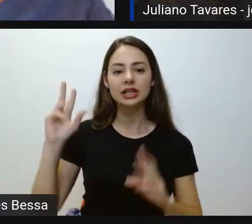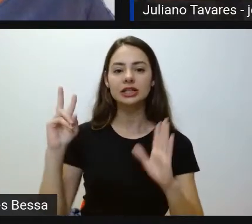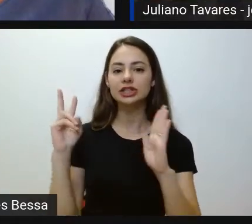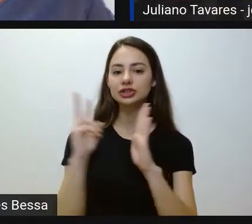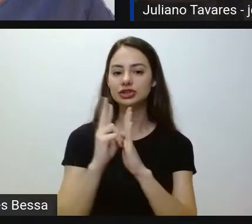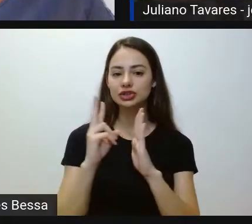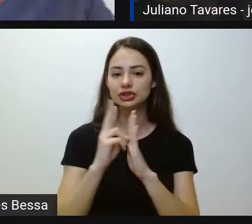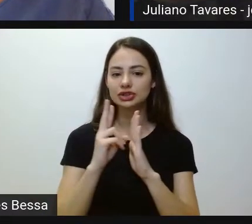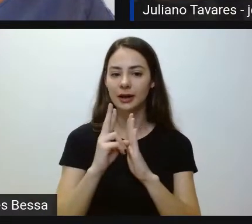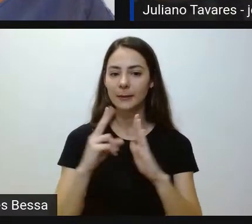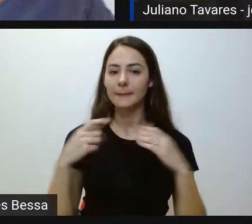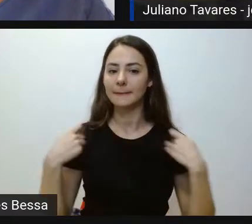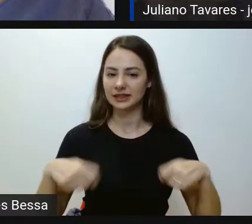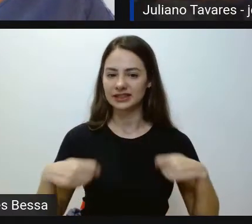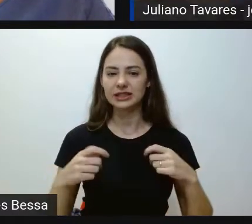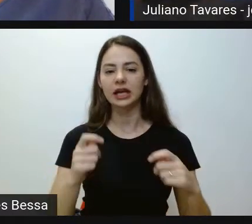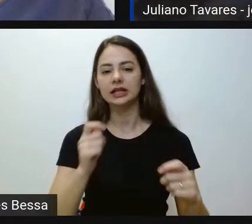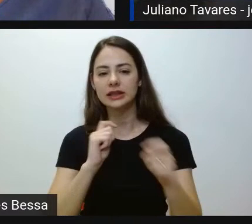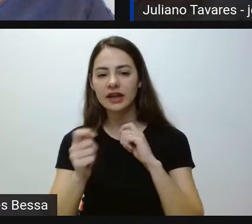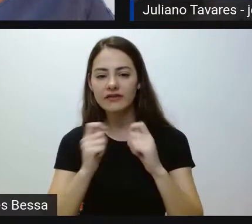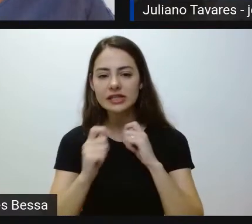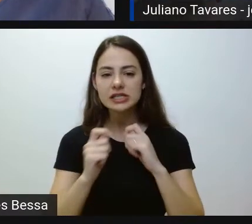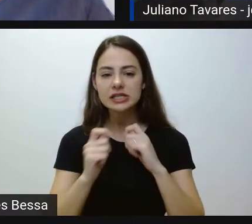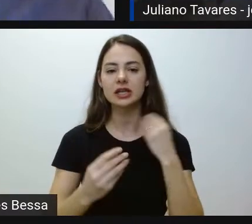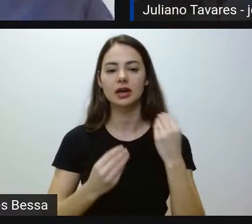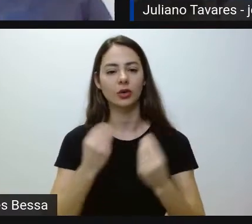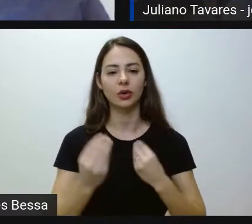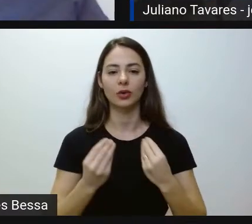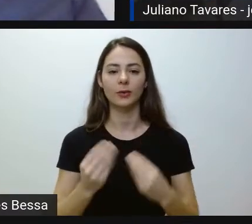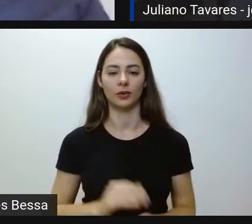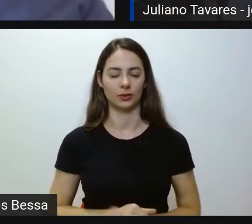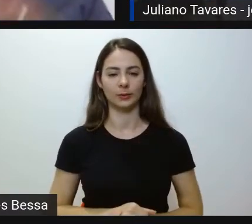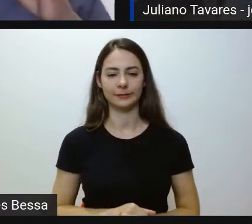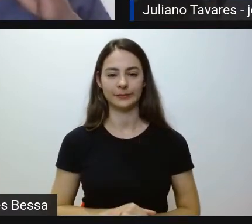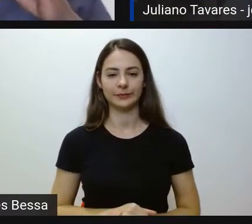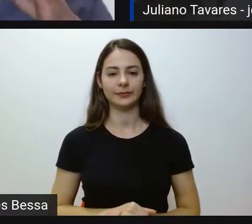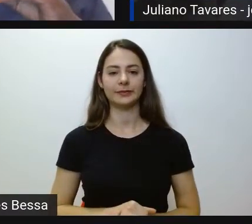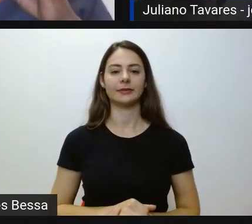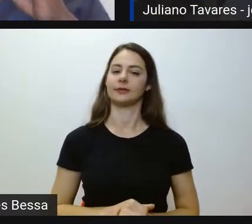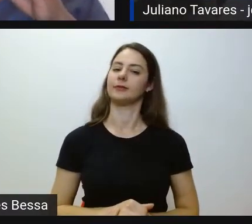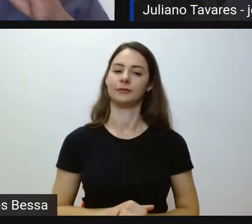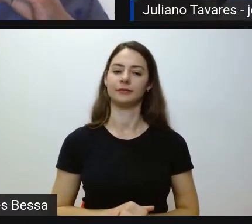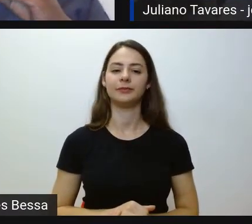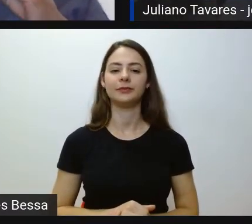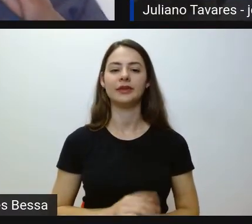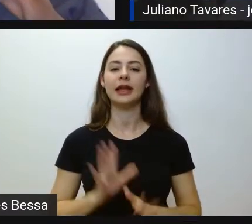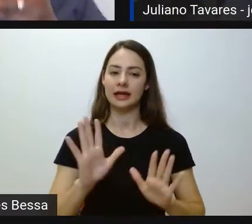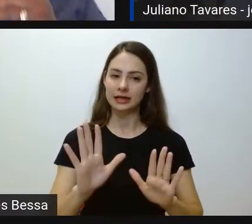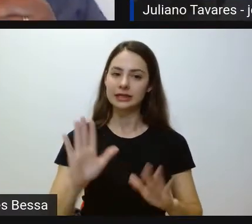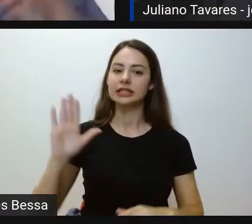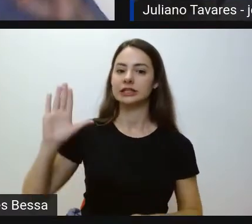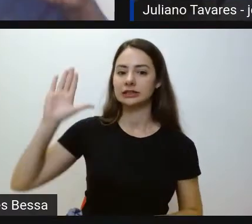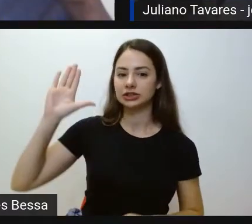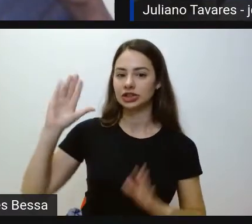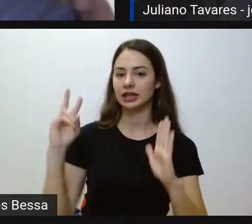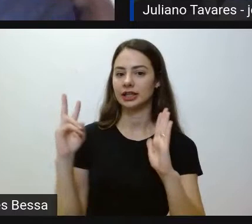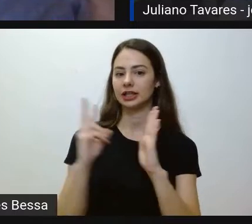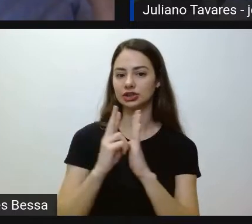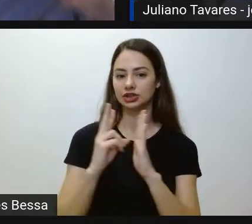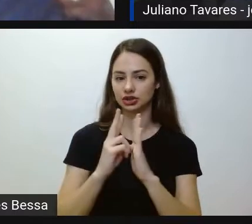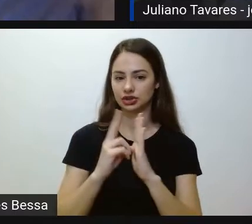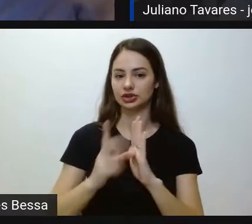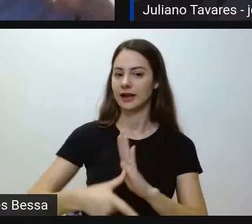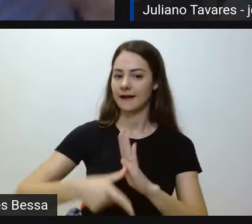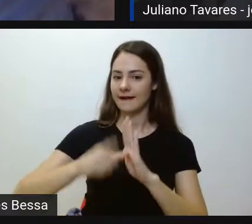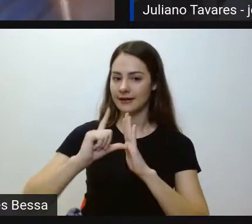precisam passar por entrevista, algum tipo de coisa? Como que é isso? Pois então, candidatas e candidatos indígenas, antes